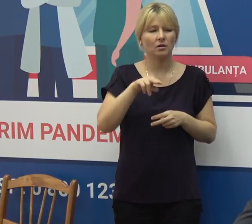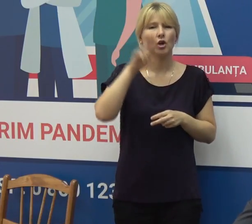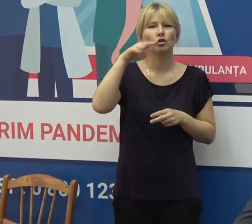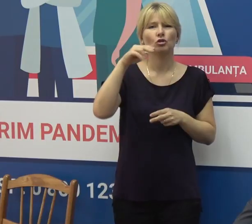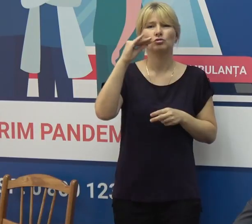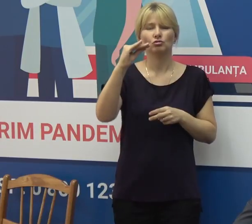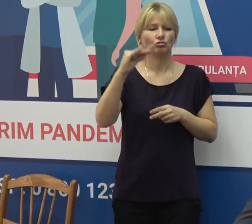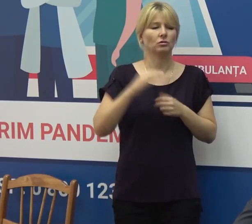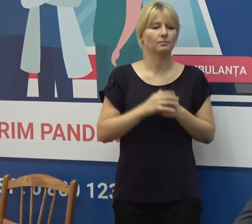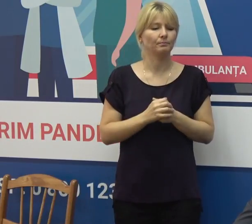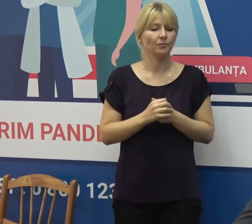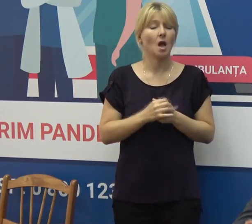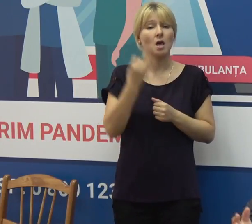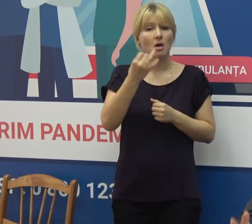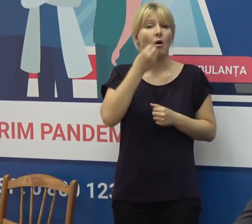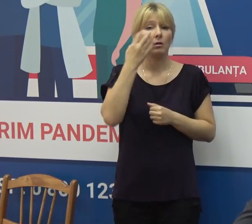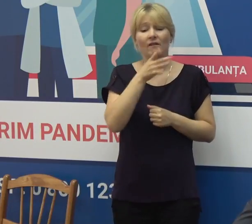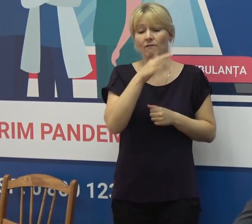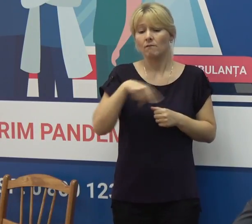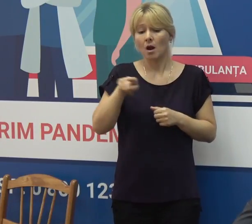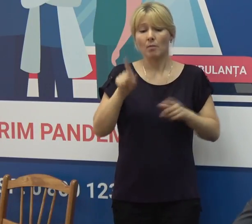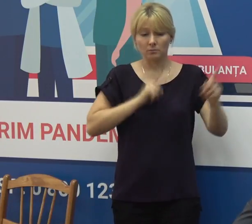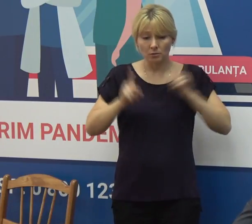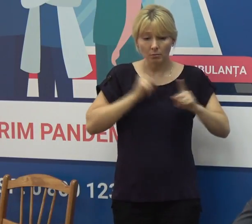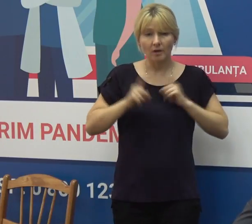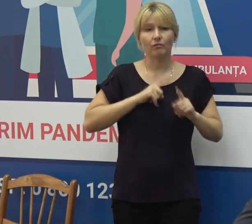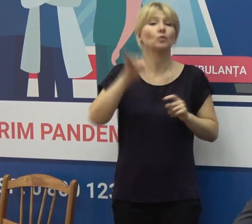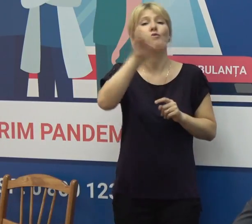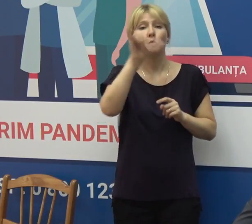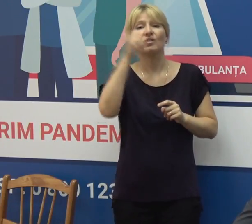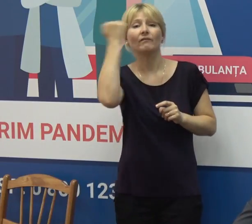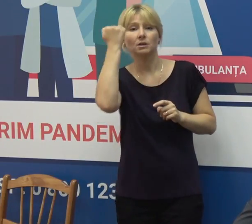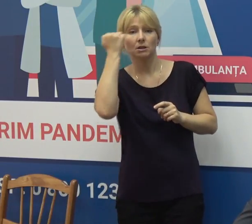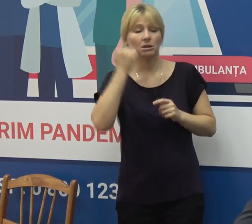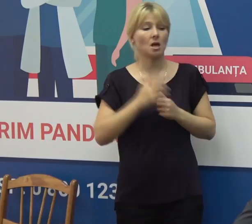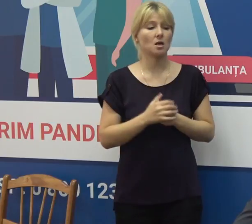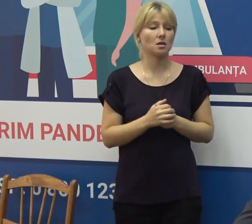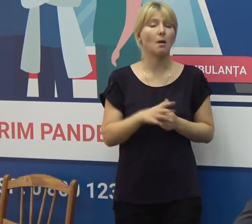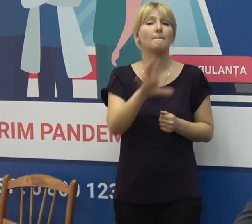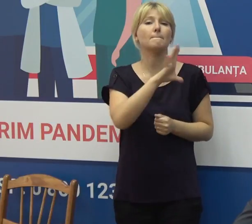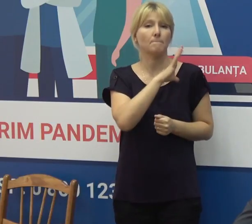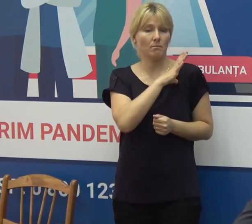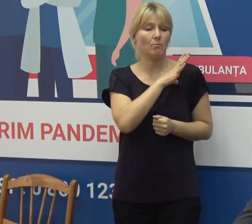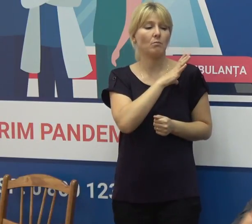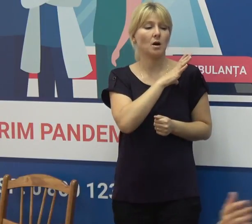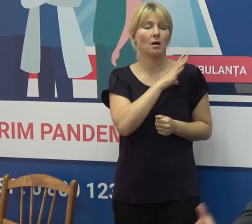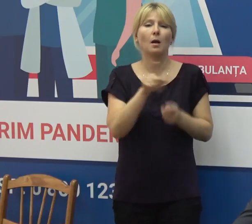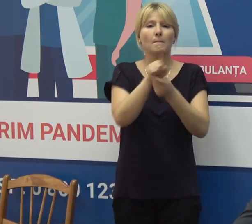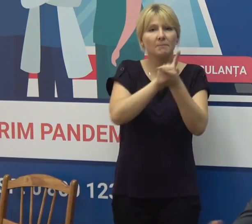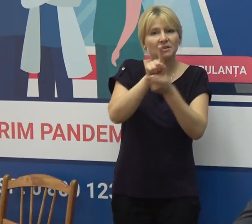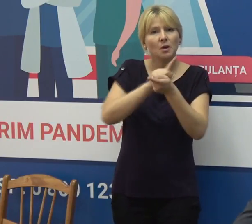după ședință, pe percursul zilei de sâmbătă și duminică, au fost efectuate toate